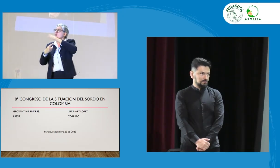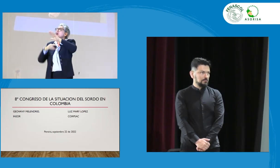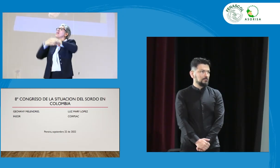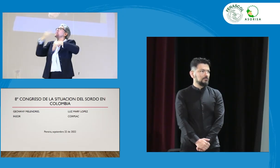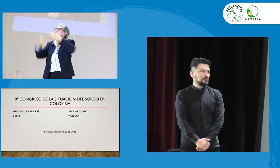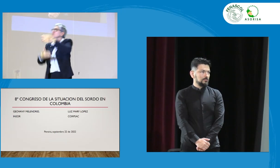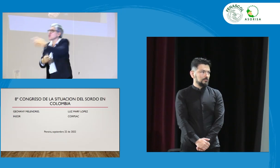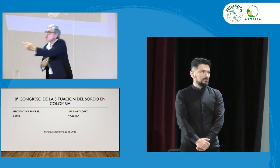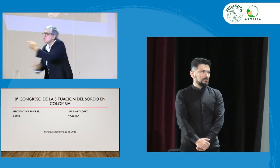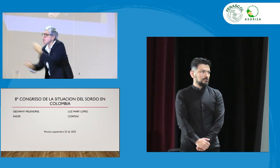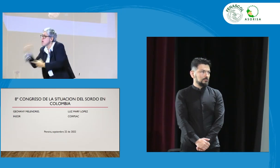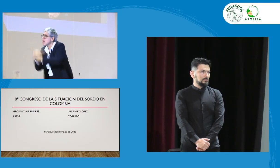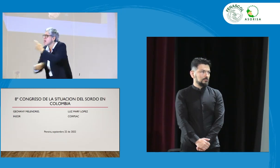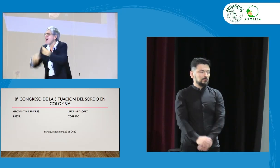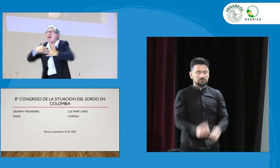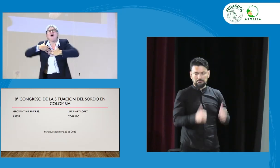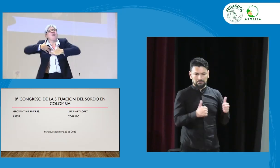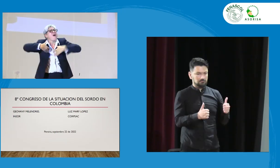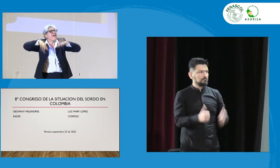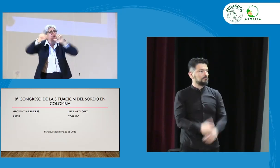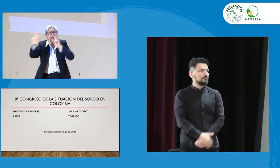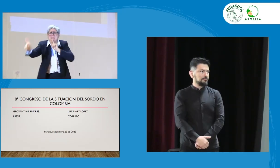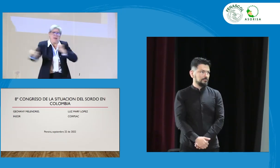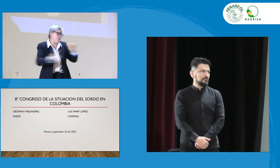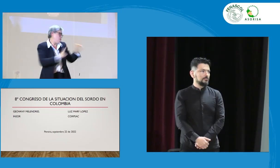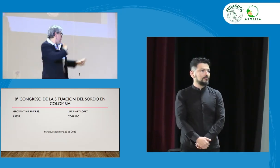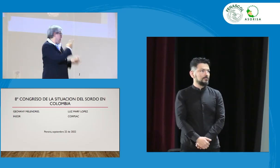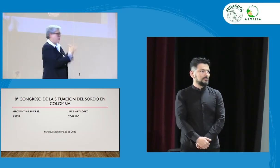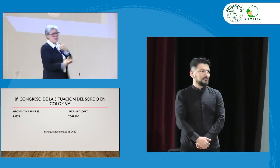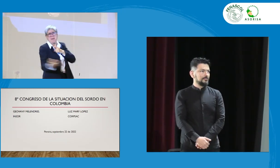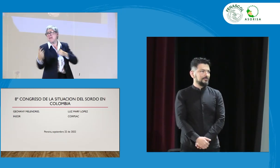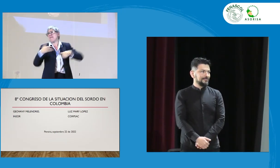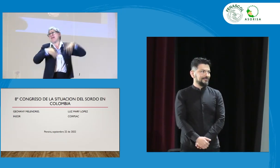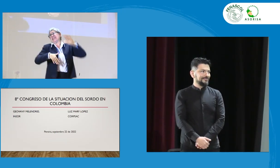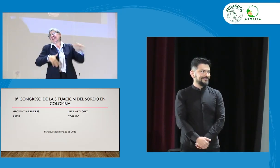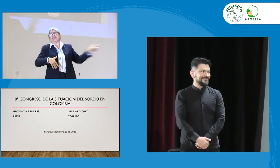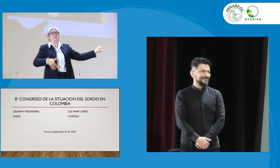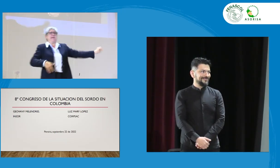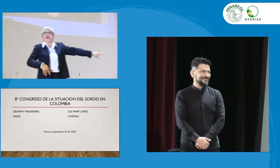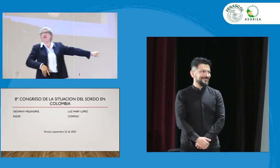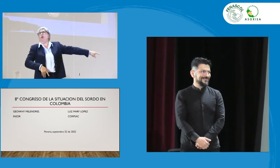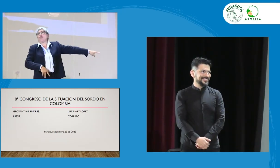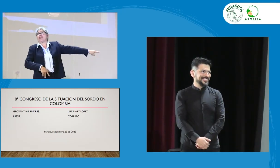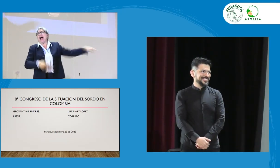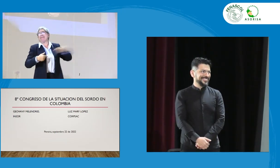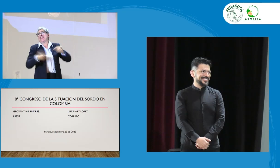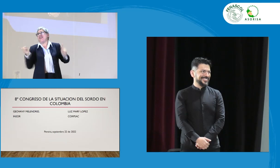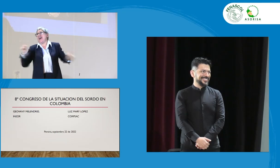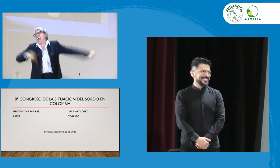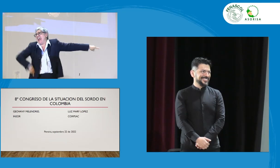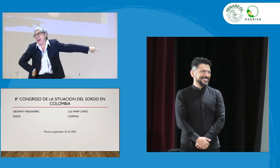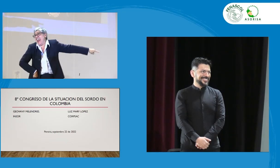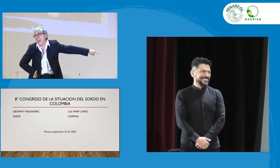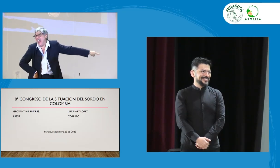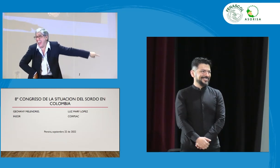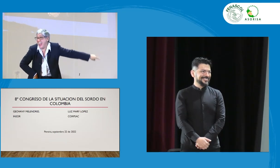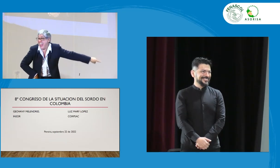sí, responder tu pregunta. Obviamente, cualquier pregunta que ustedes necesiten, pero pregúntenle a Joani, creo que es lo mejor.